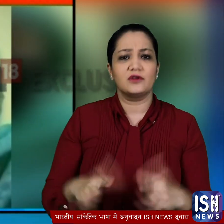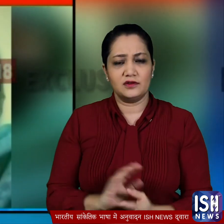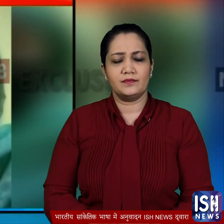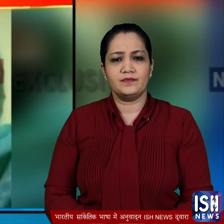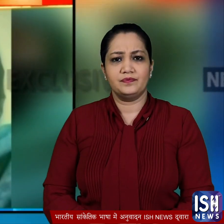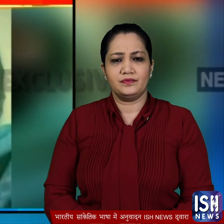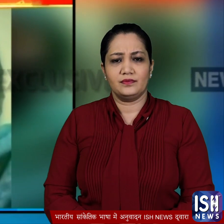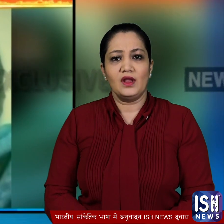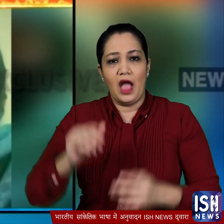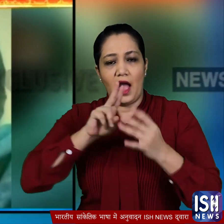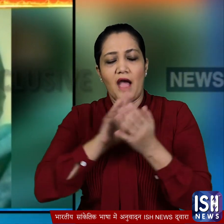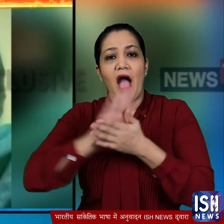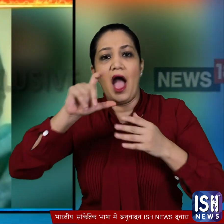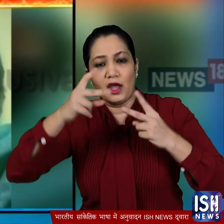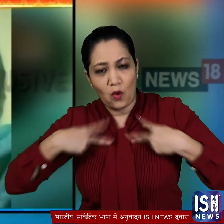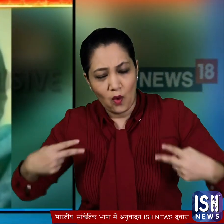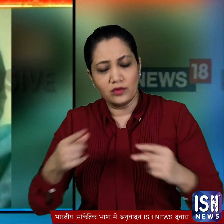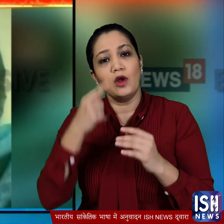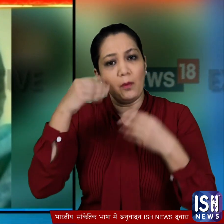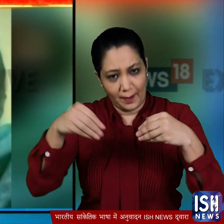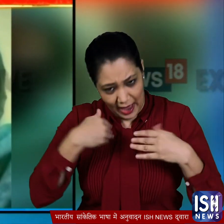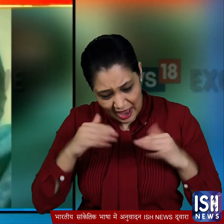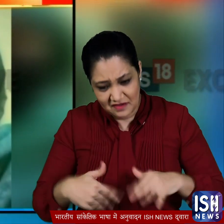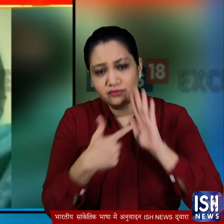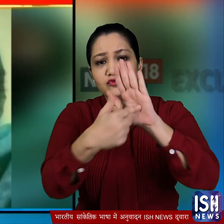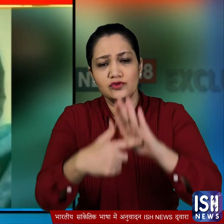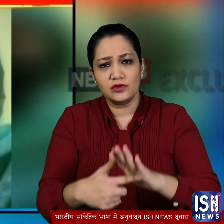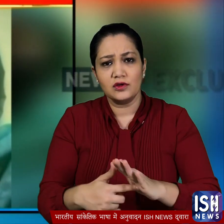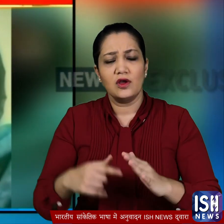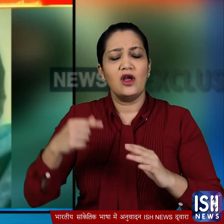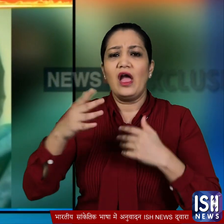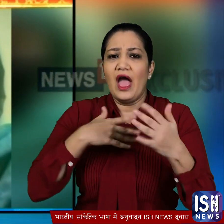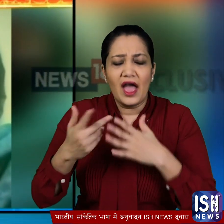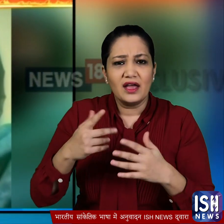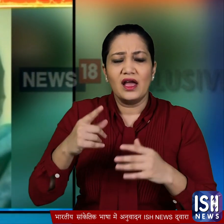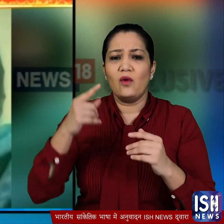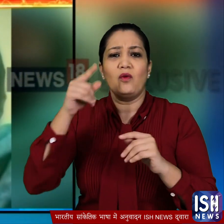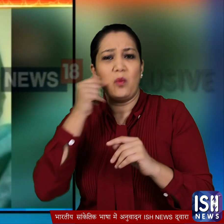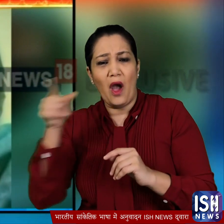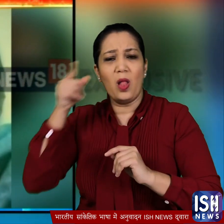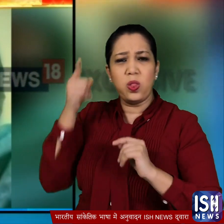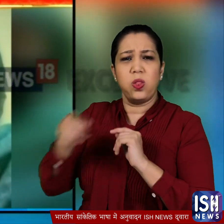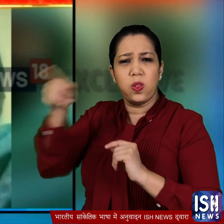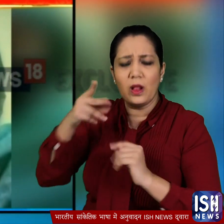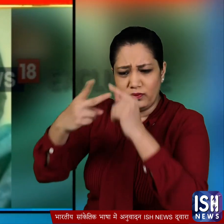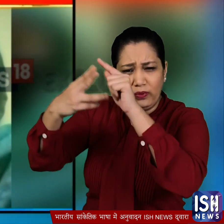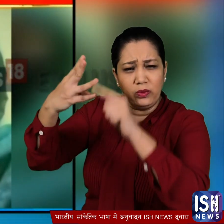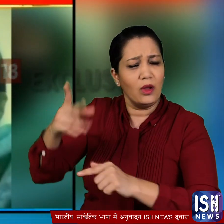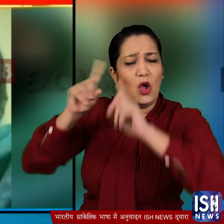हमारे पास हाई कोड के डॉकुमेंट्स है आप वो देख सकते हो लड़के के उपर जो भी एक्ट्स लगे हैं वो बेसलेस हैं फॉल्स हैं क्योंकि यह